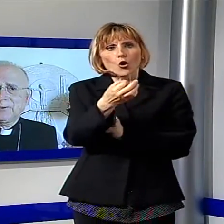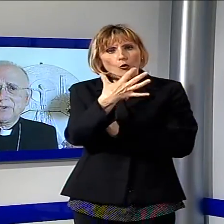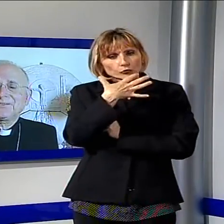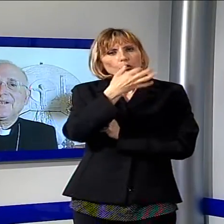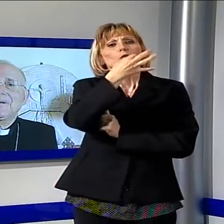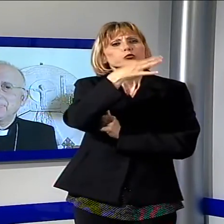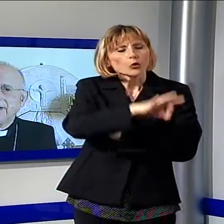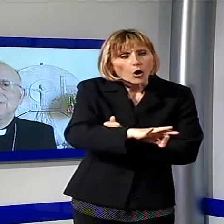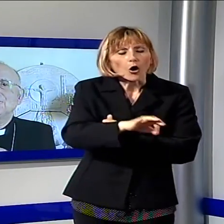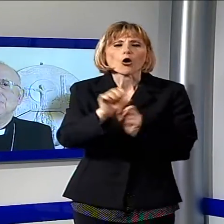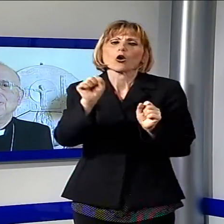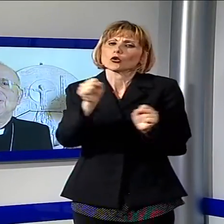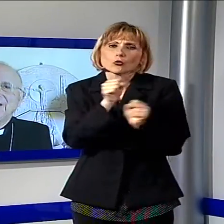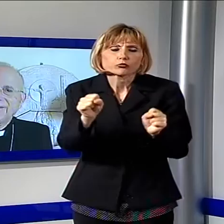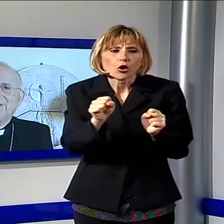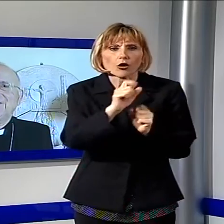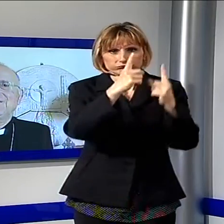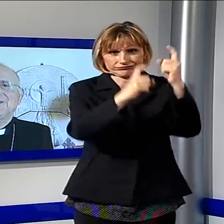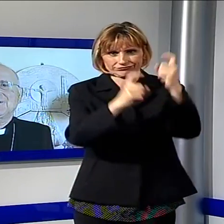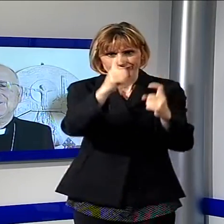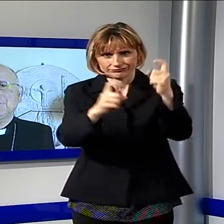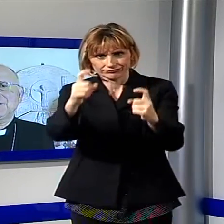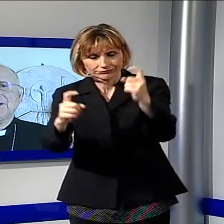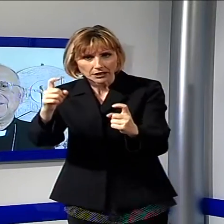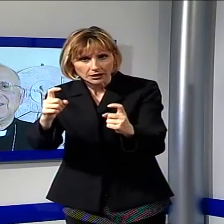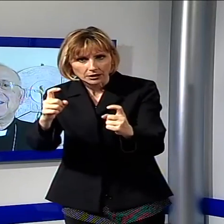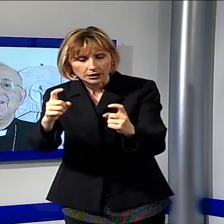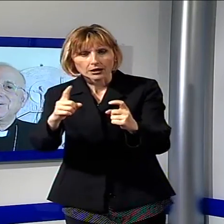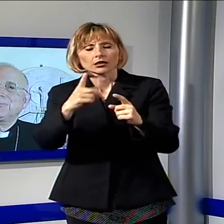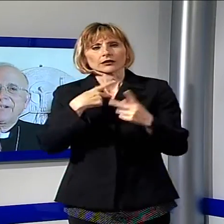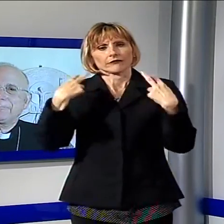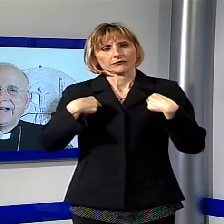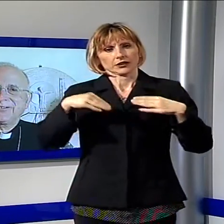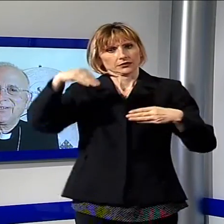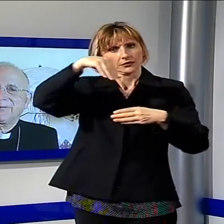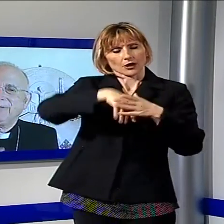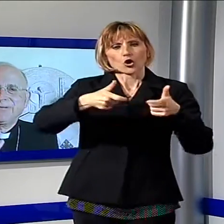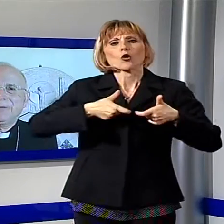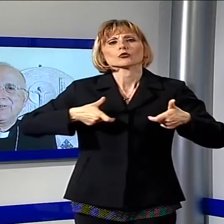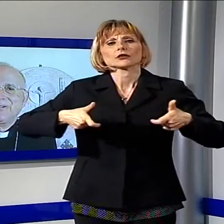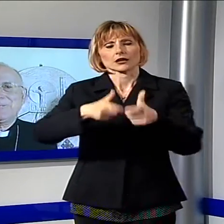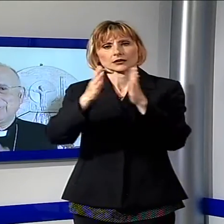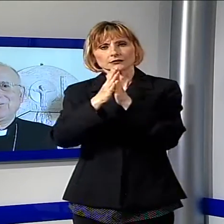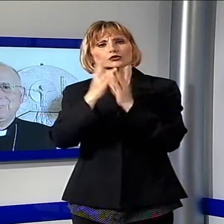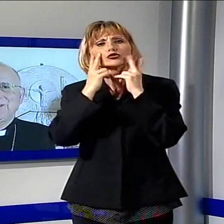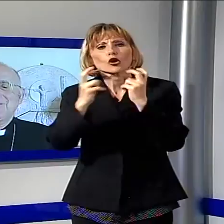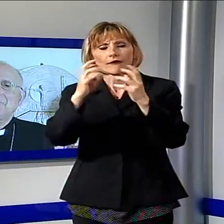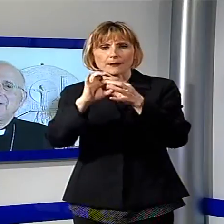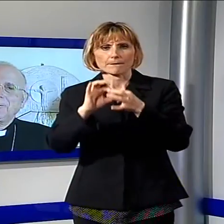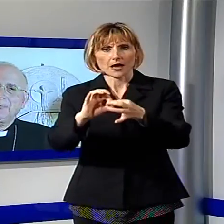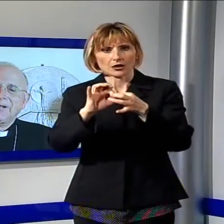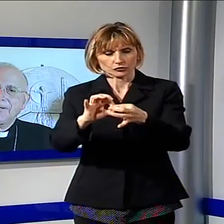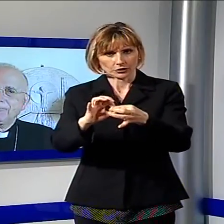a ricevere l'eucaristia, ma in ogni modo a inserirsi nella vita della comunità cristiana e trovare pace, trovare pace, è possibile.